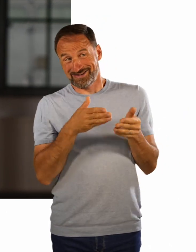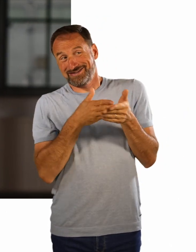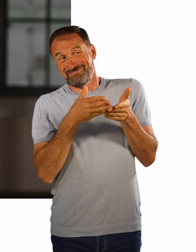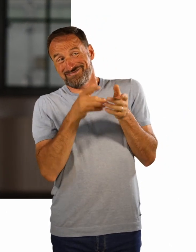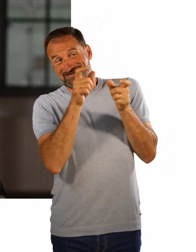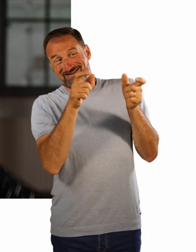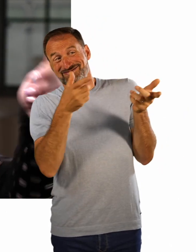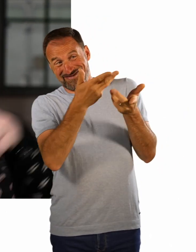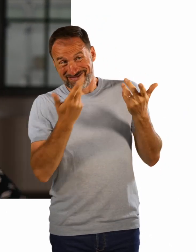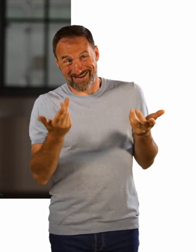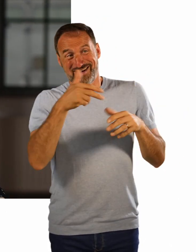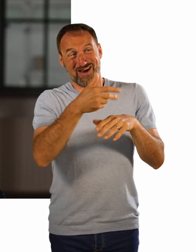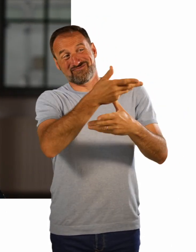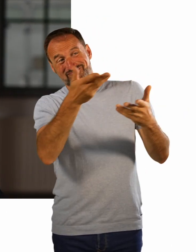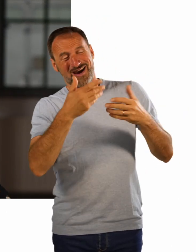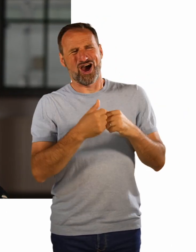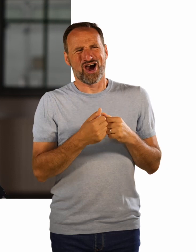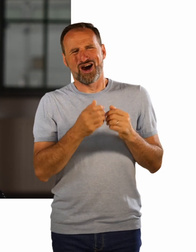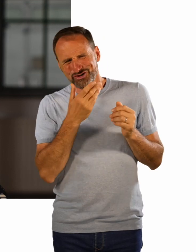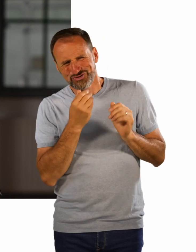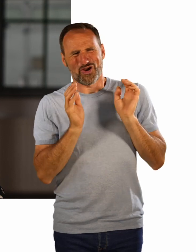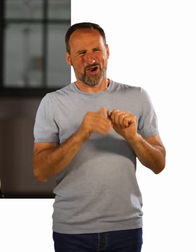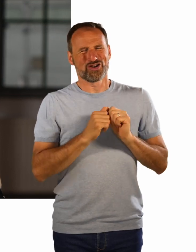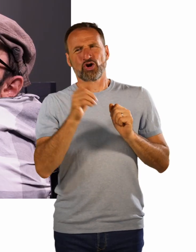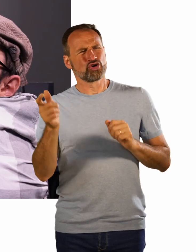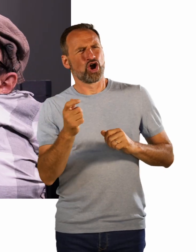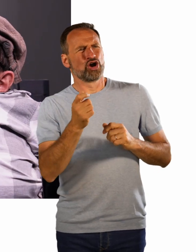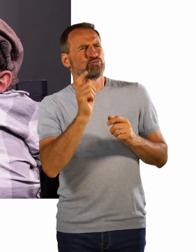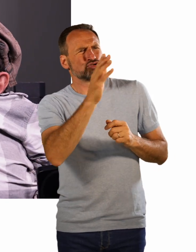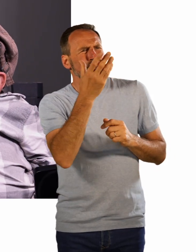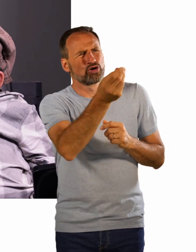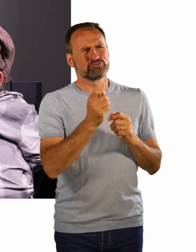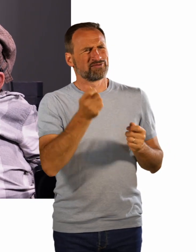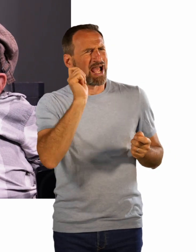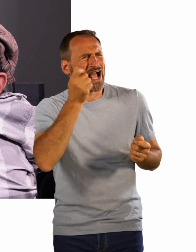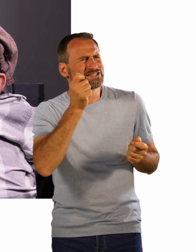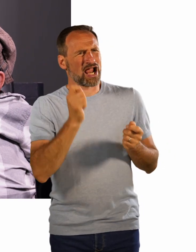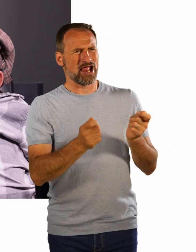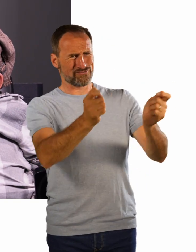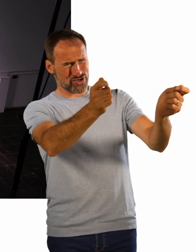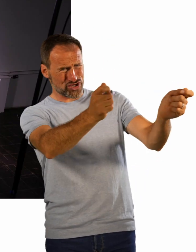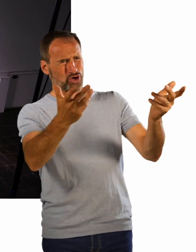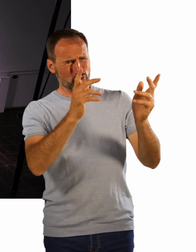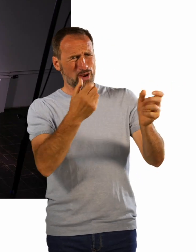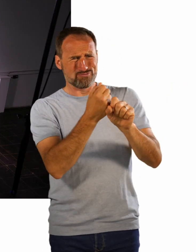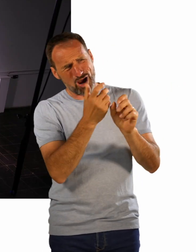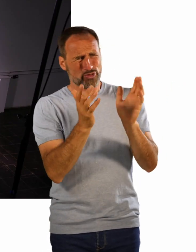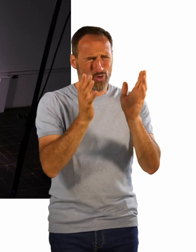gibt man denen eine Rassel in die Hand und die machen was Tolles. Wie so Kindergeburtstag. Genau, genau. Und dann steht man auf der Bühne und